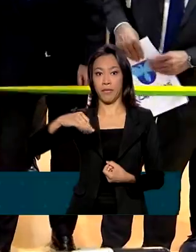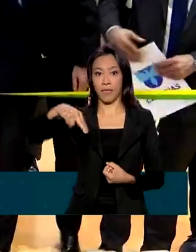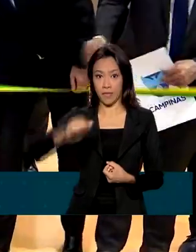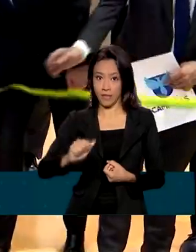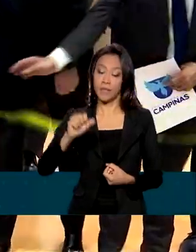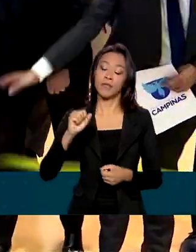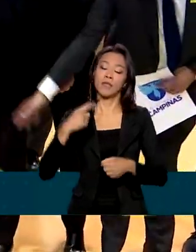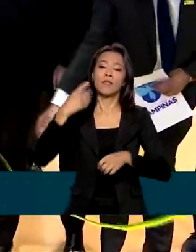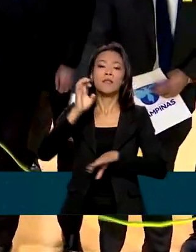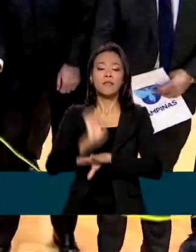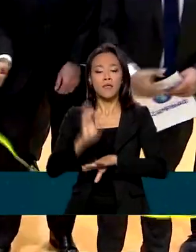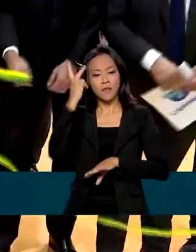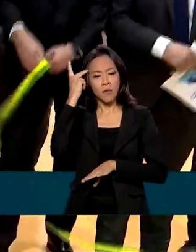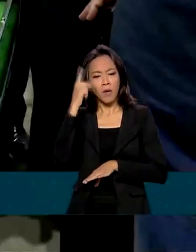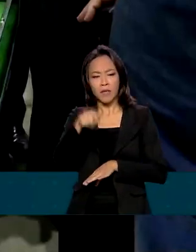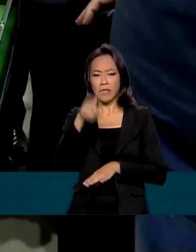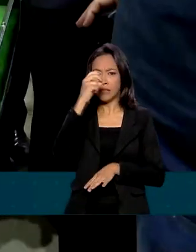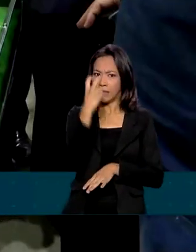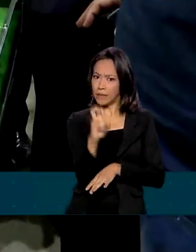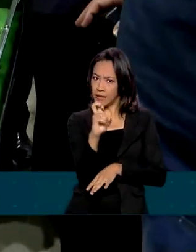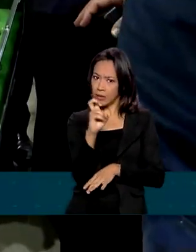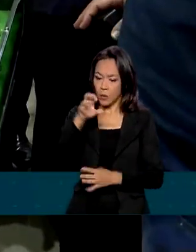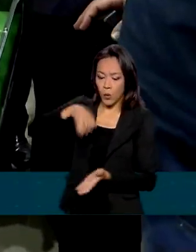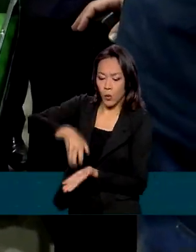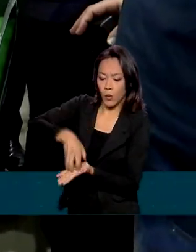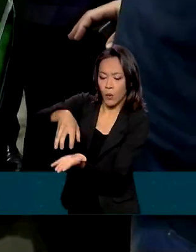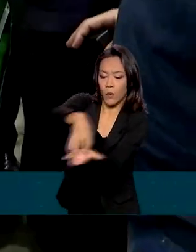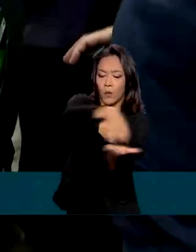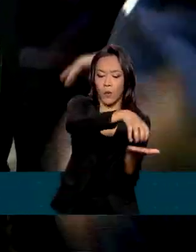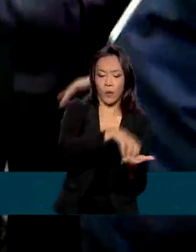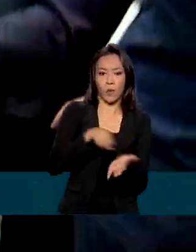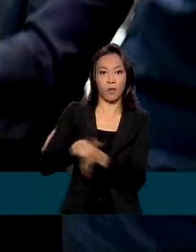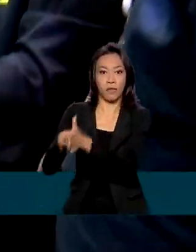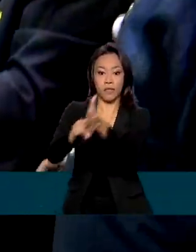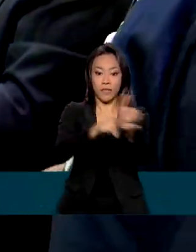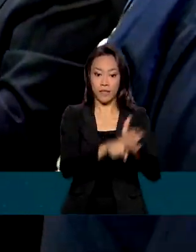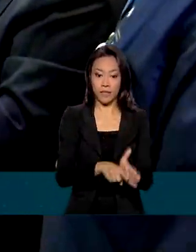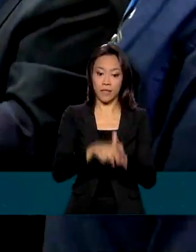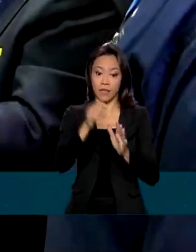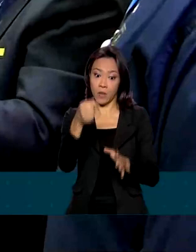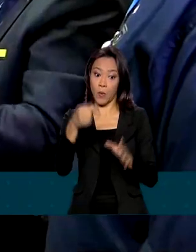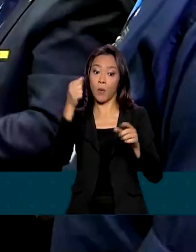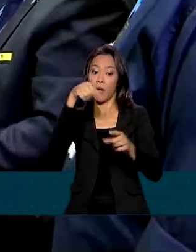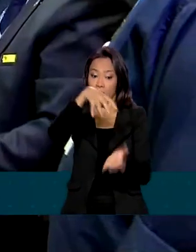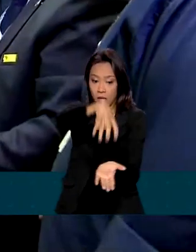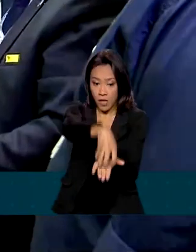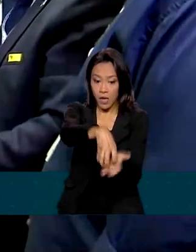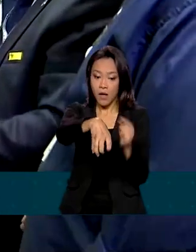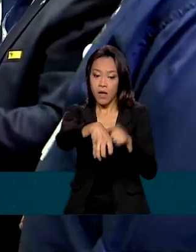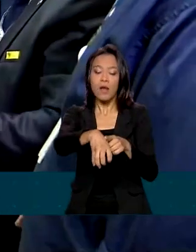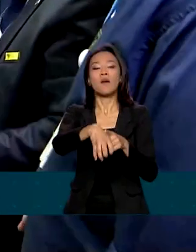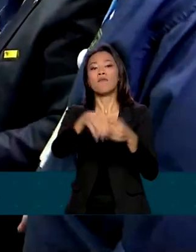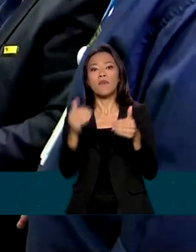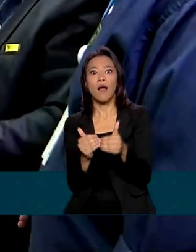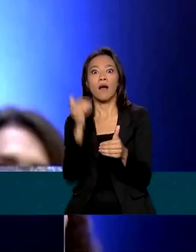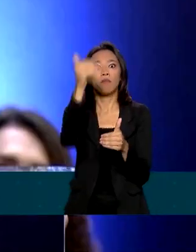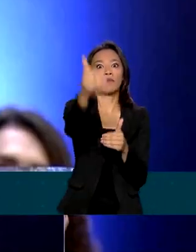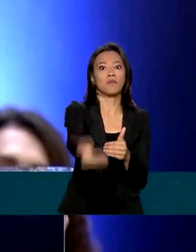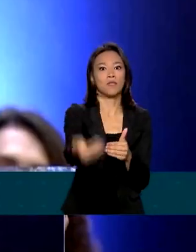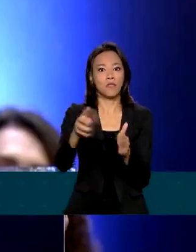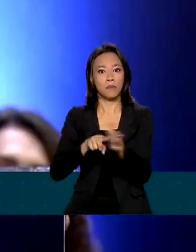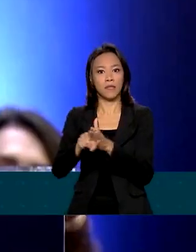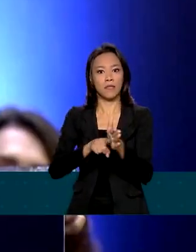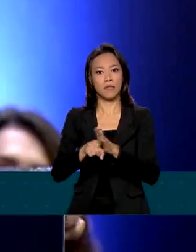mais cinco estações de pesquisa. O laboratório coloca o Brasil na vanguarda da pesquisa em ciência no mundo.